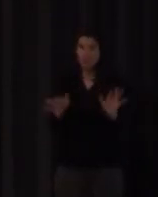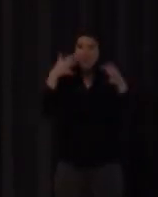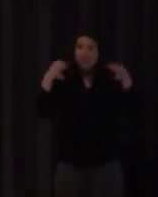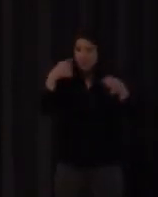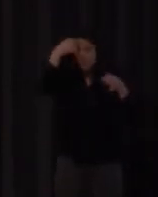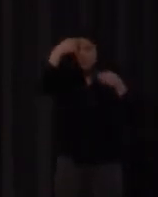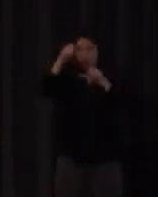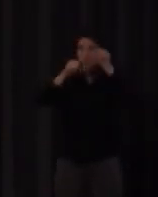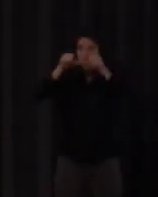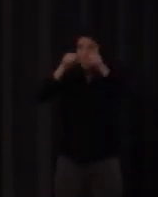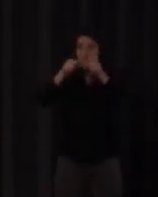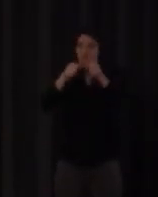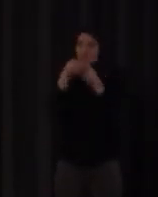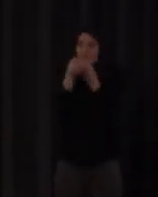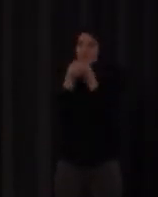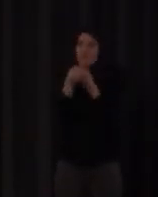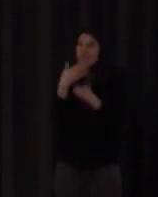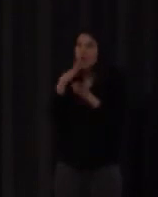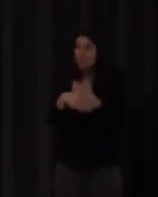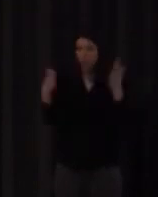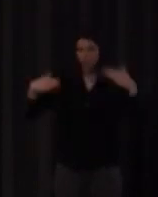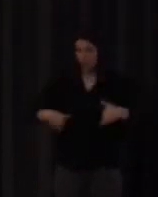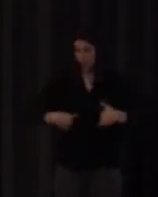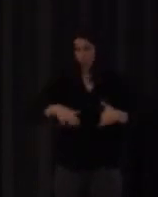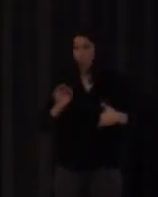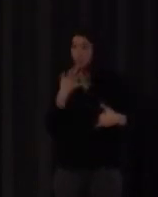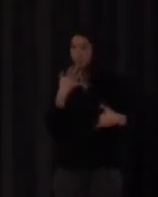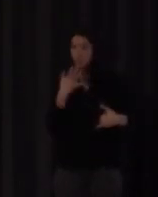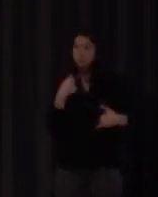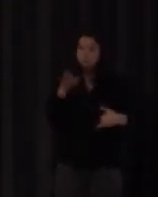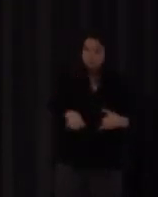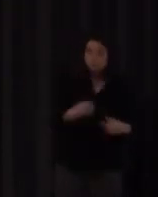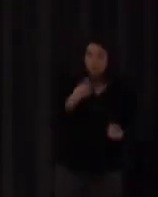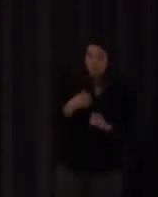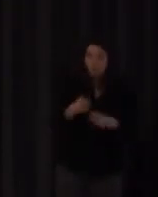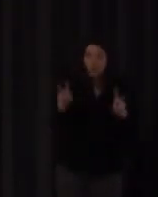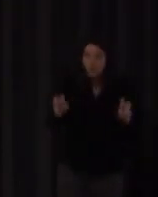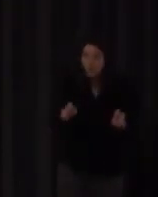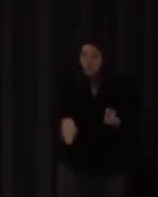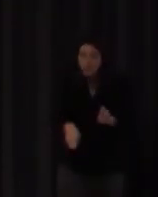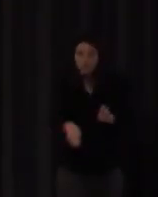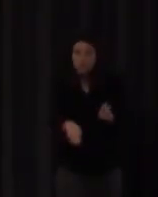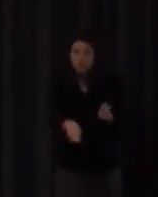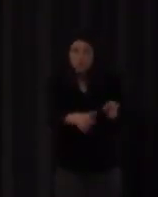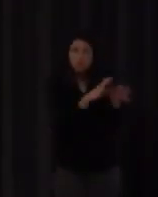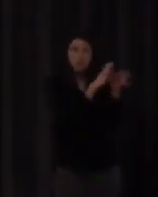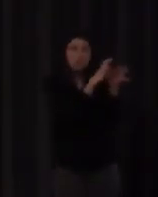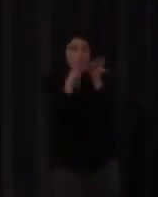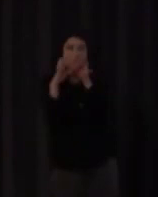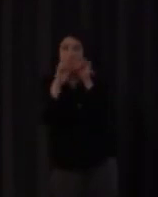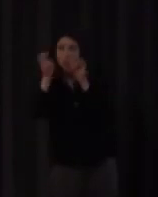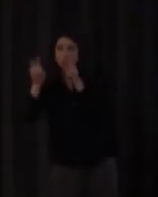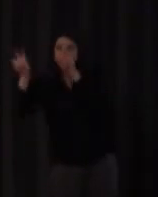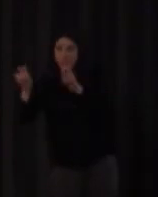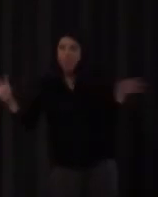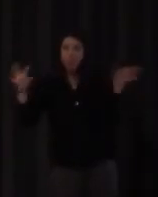información adecuadamente les pregunta sobre un tema y no son capaces de hilar un discurso es